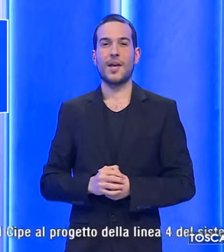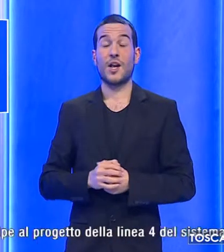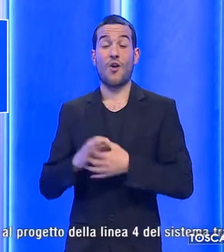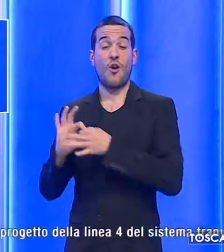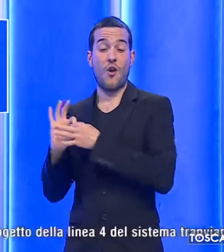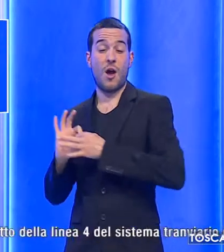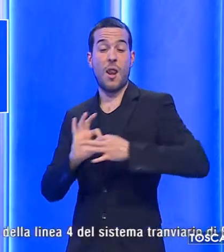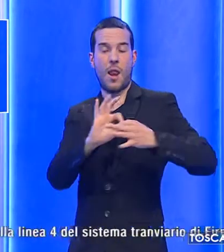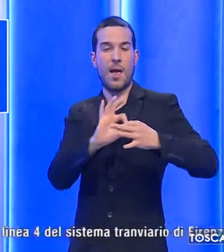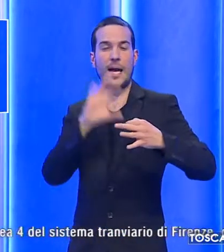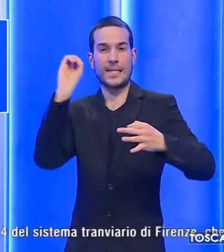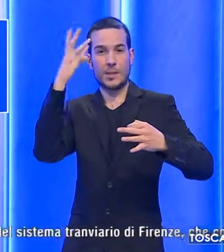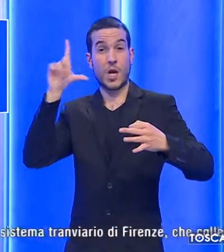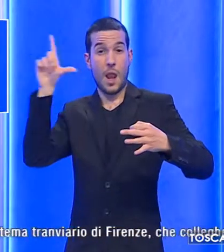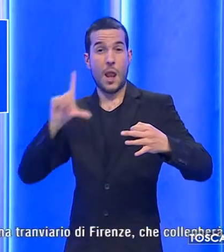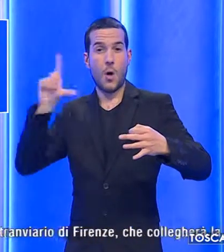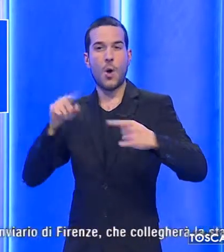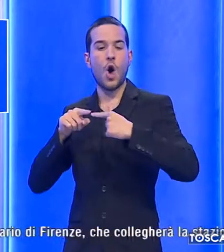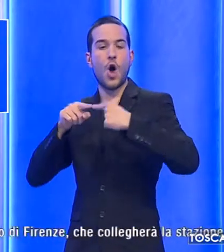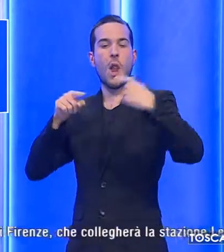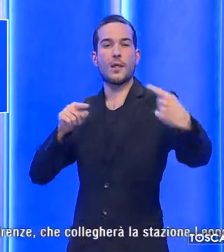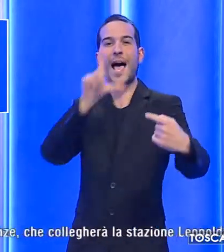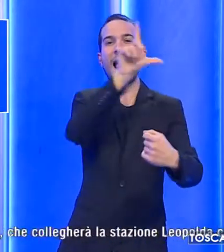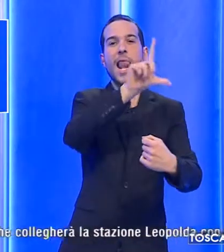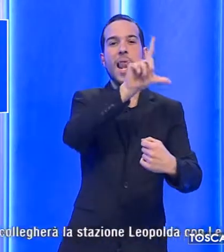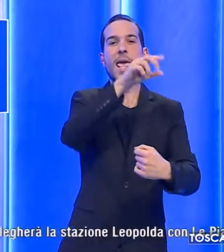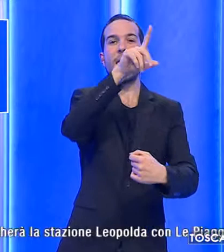la stazione Leopolda con le piagge.